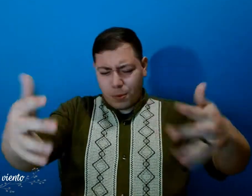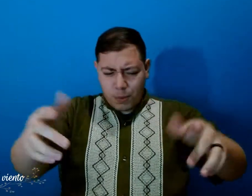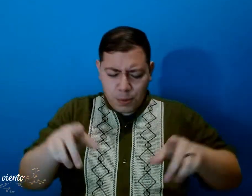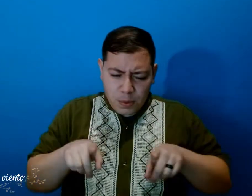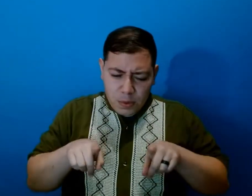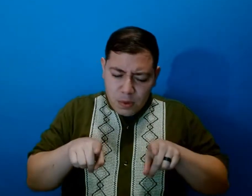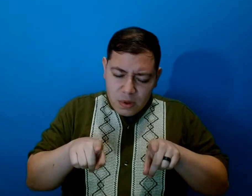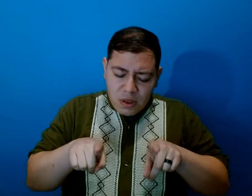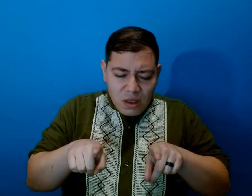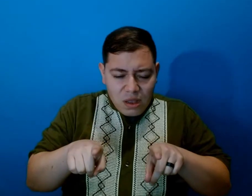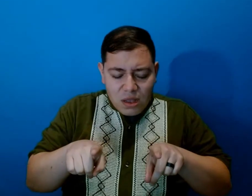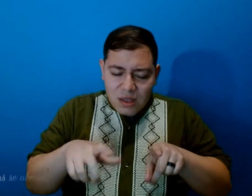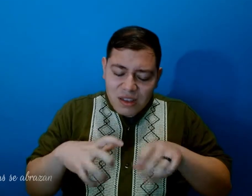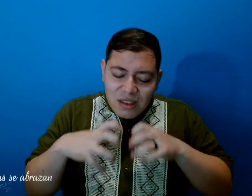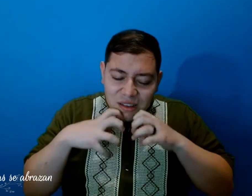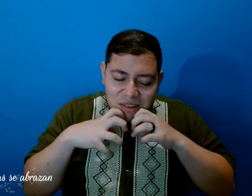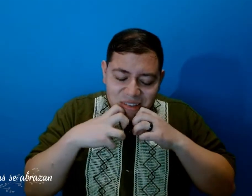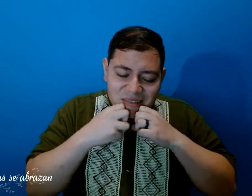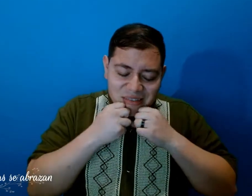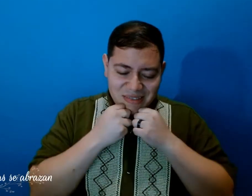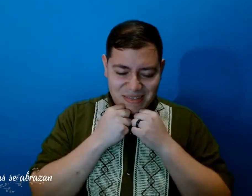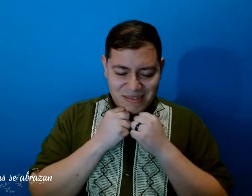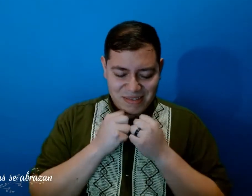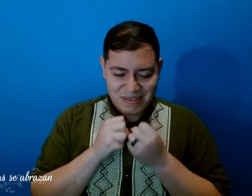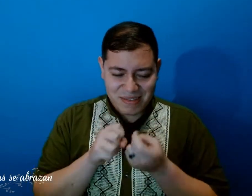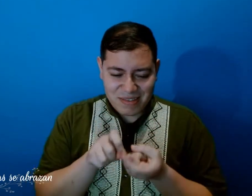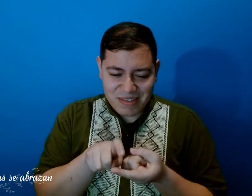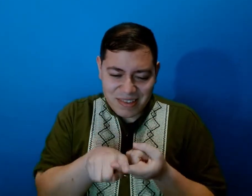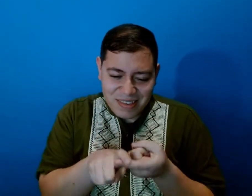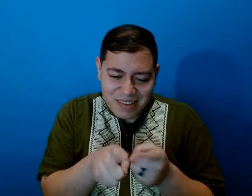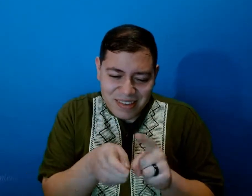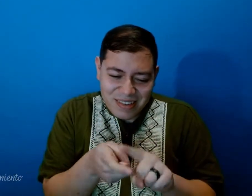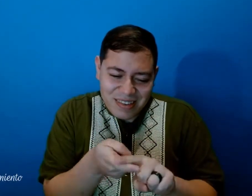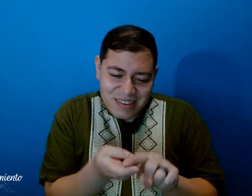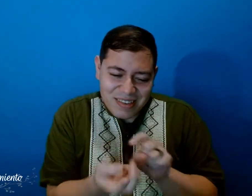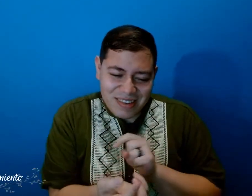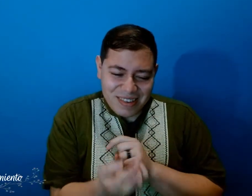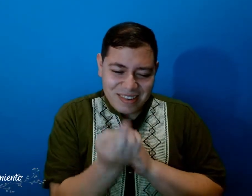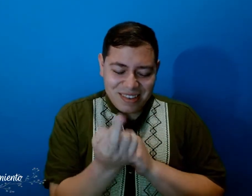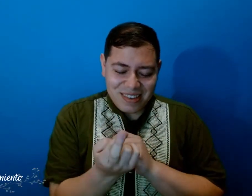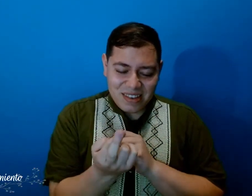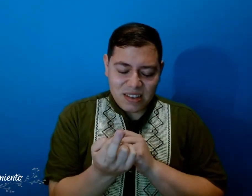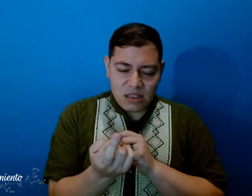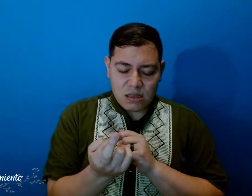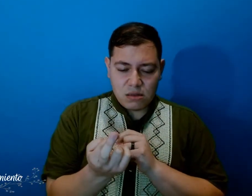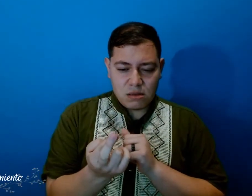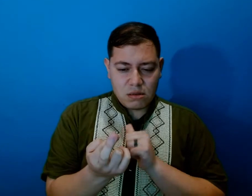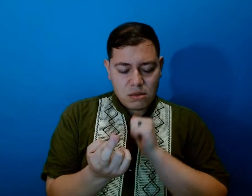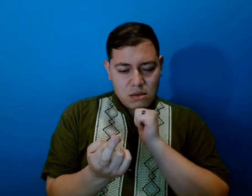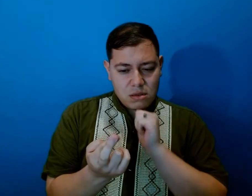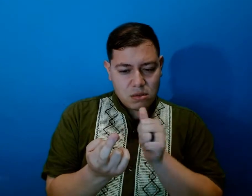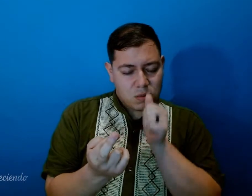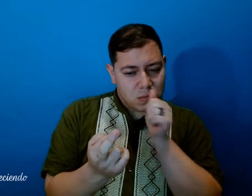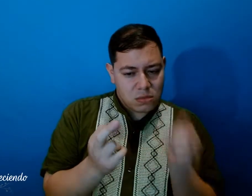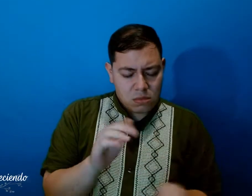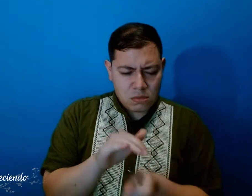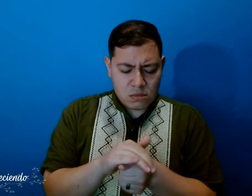Mientras se abrazan con sentimiento Siguen creciendo,